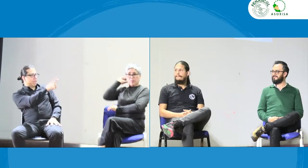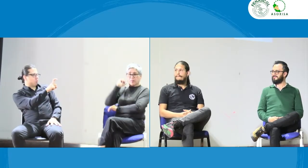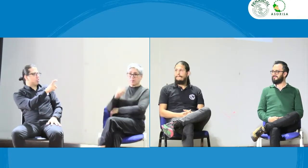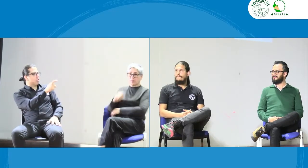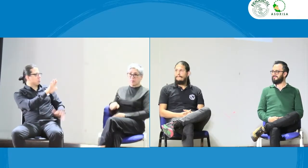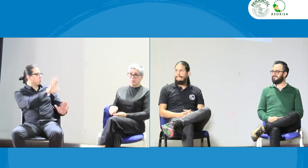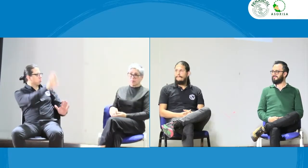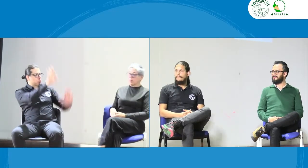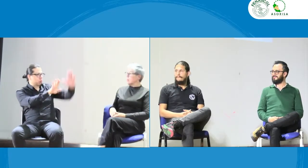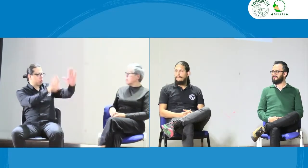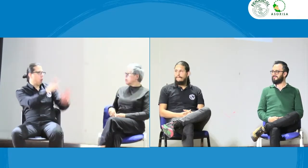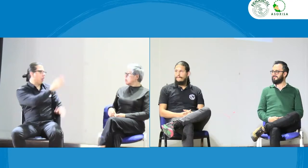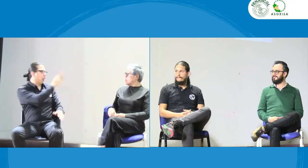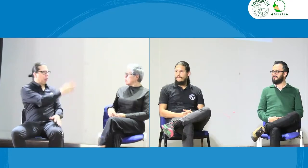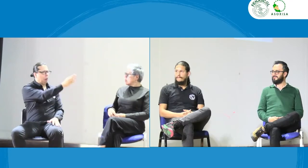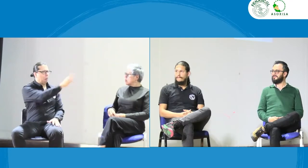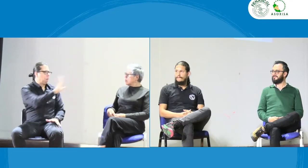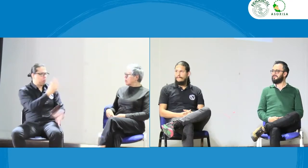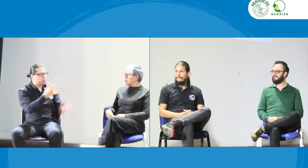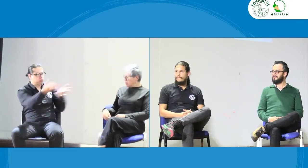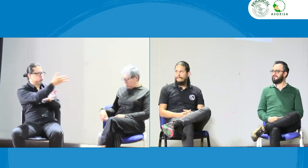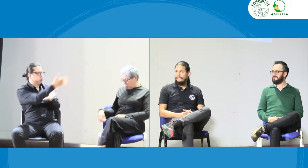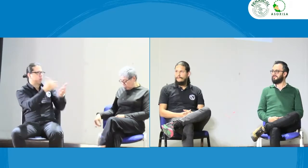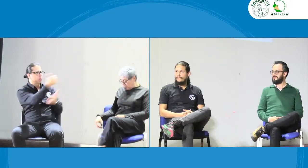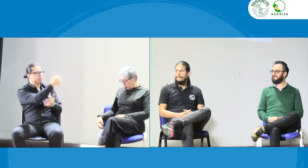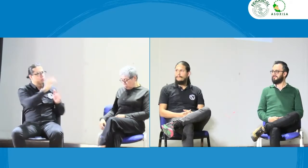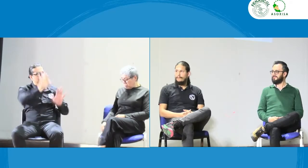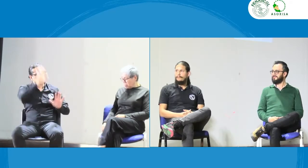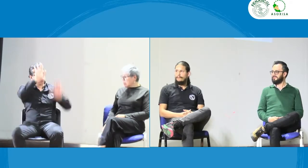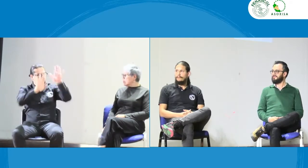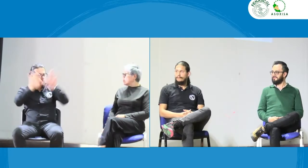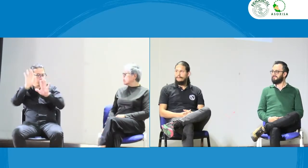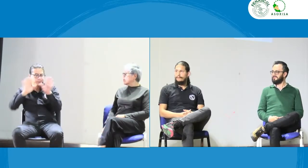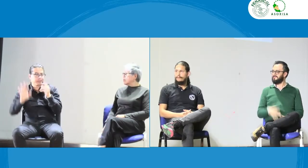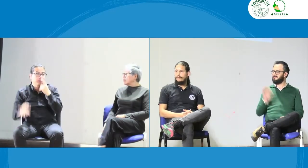Mi primera pregunta, no sé quién de ustedes quiera contestarla.